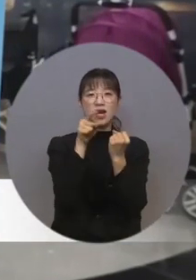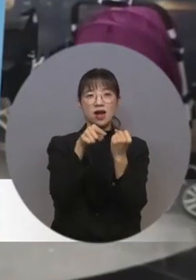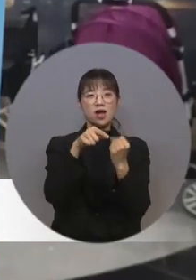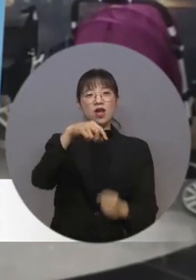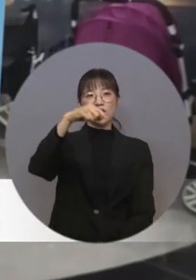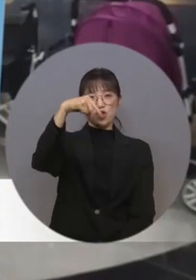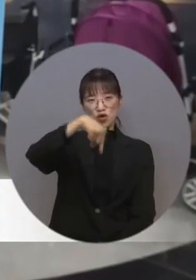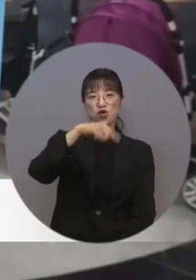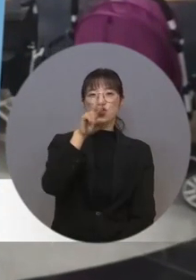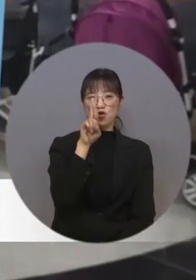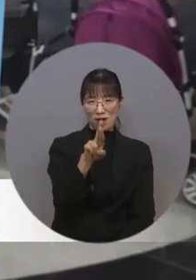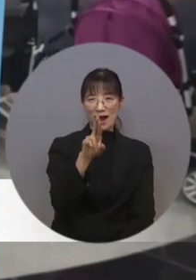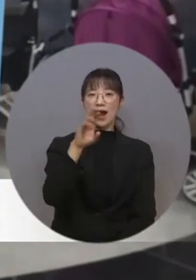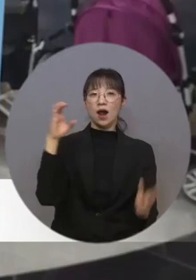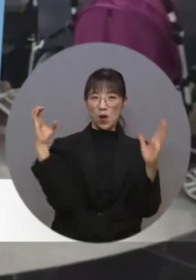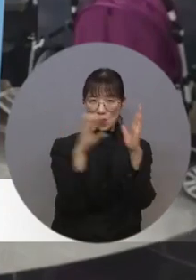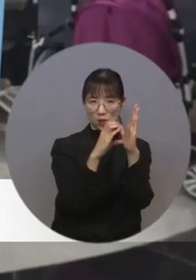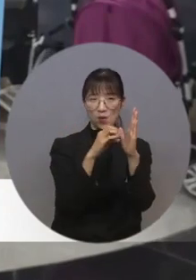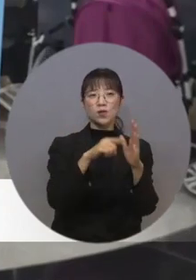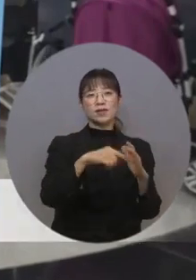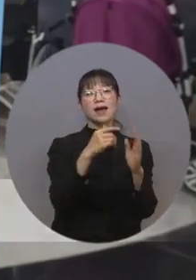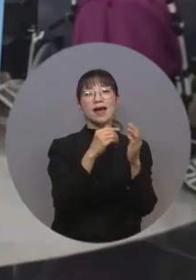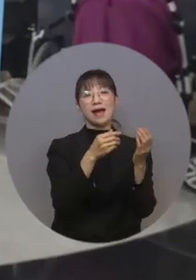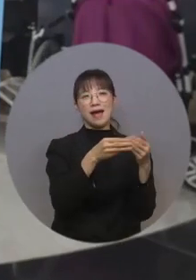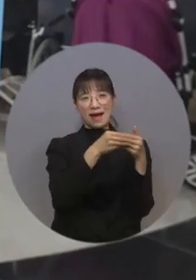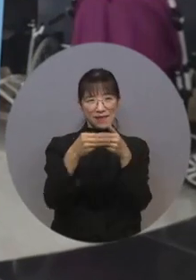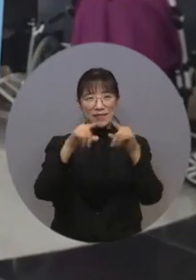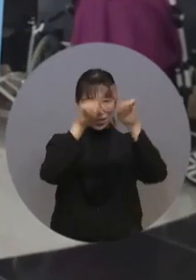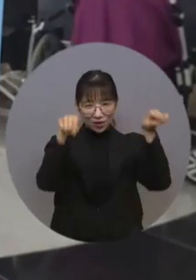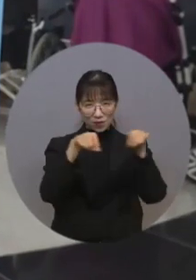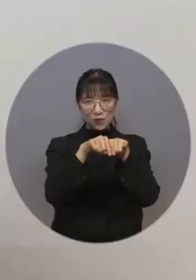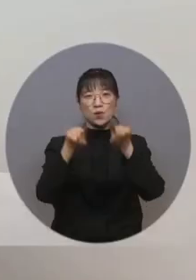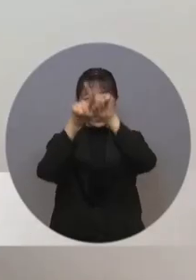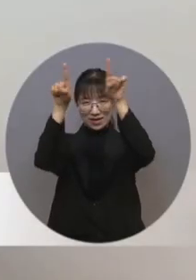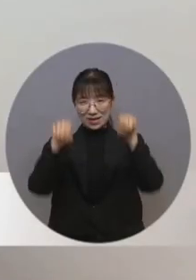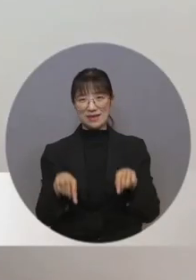들어있는 관광안내도와 입간판 포스터를 제작했습니다.